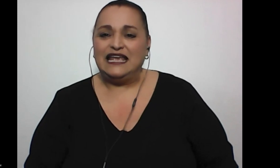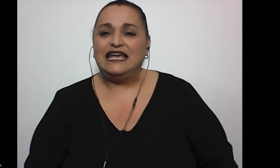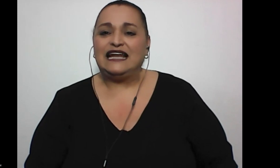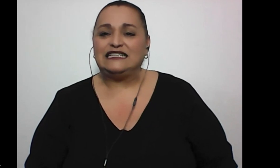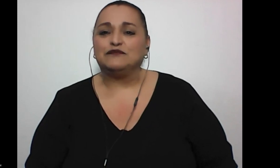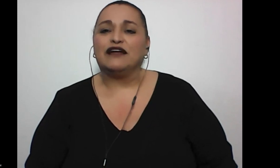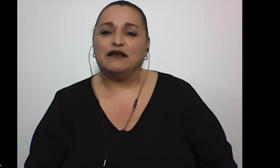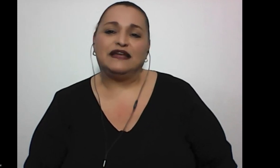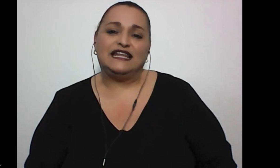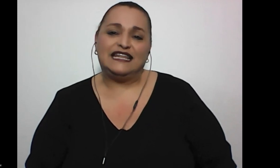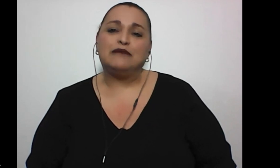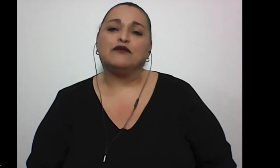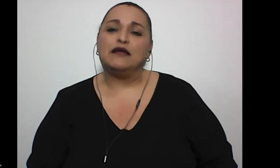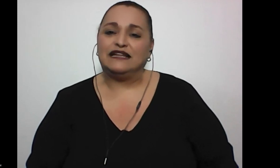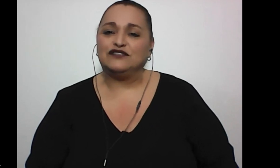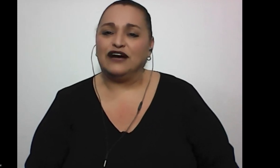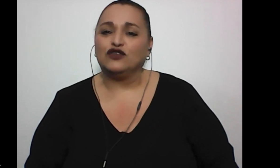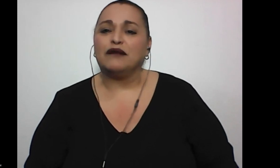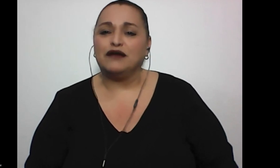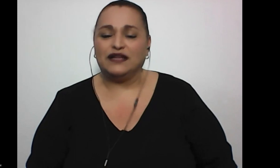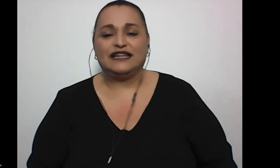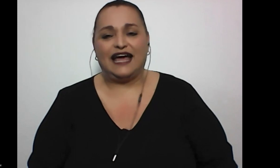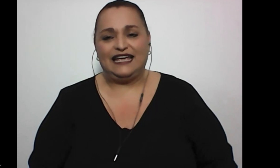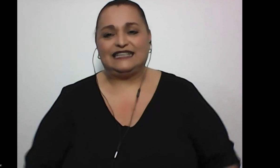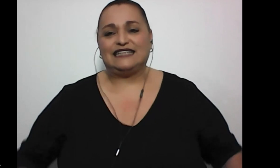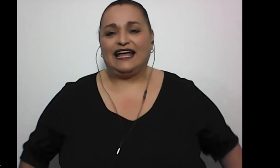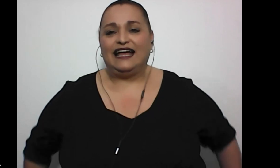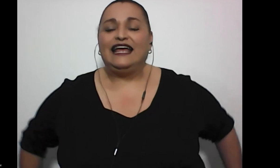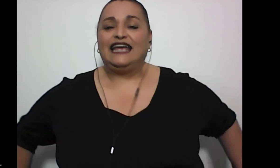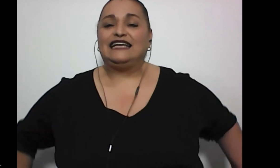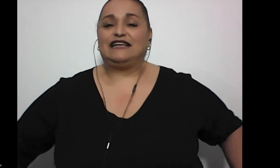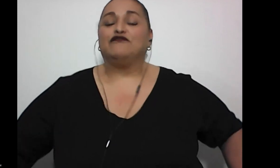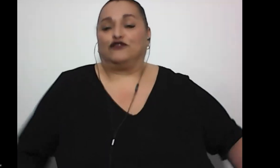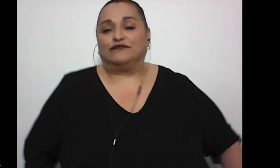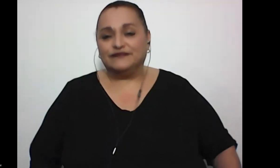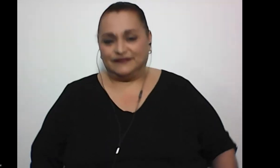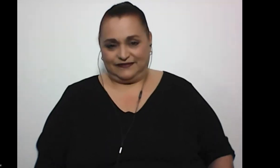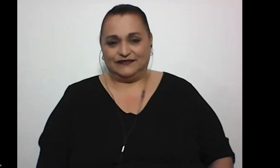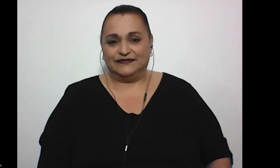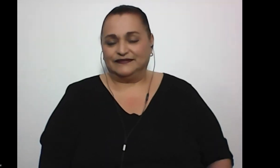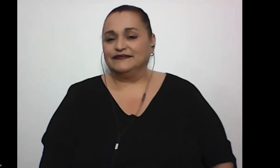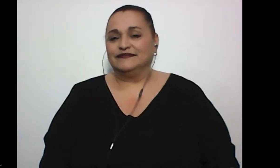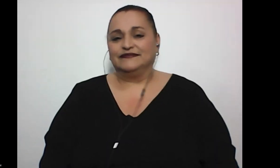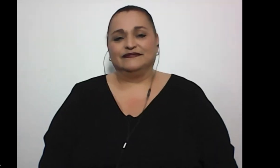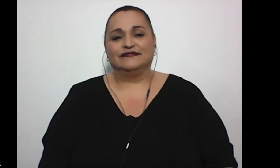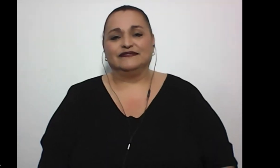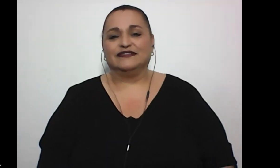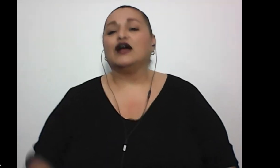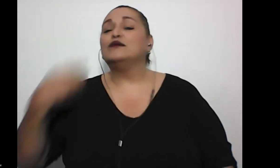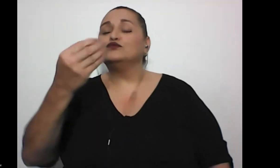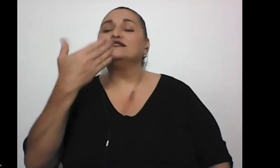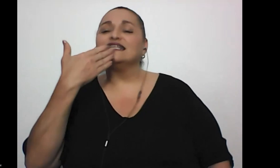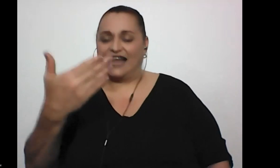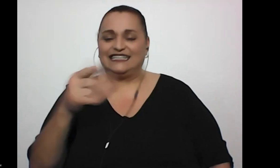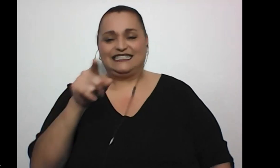y gracias por la bienvenida y por la invitación a tomar en cuenta en esta, en este foro. Muchas gracias